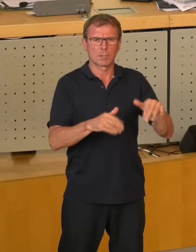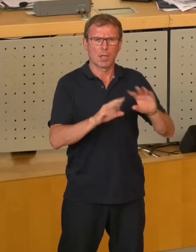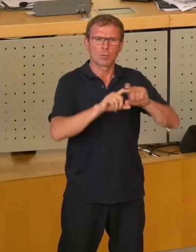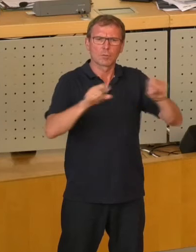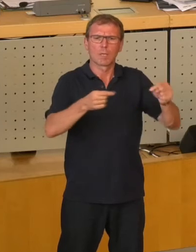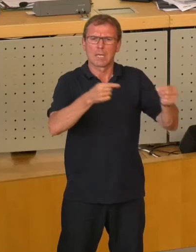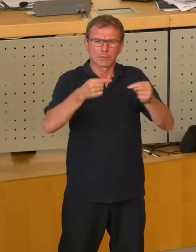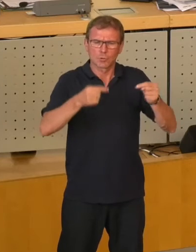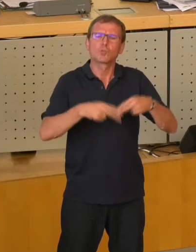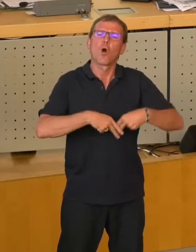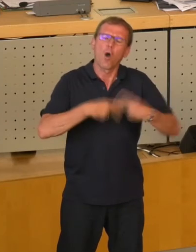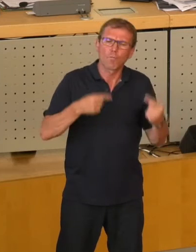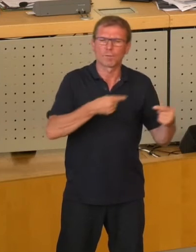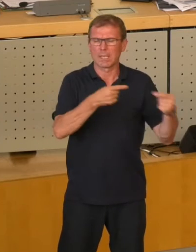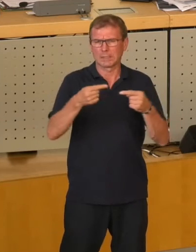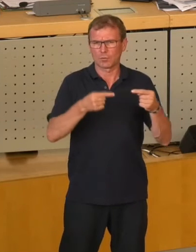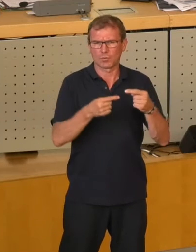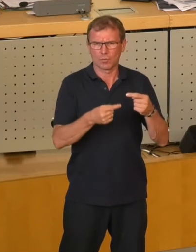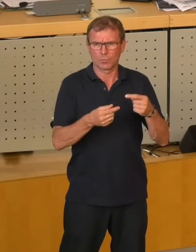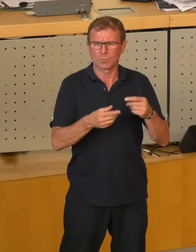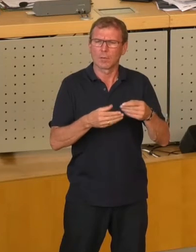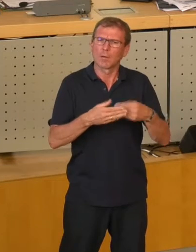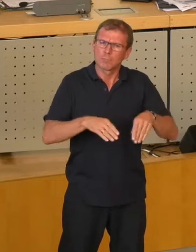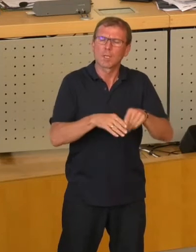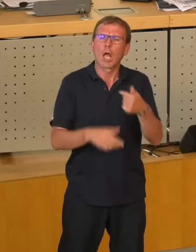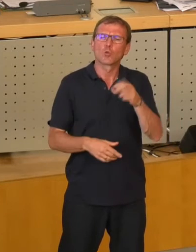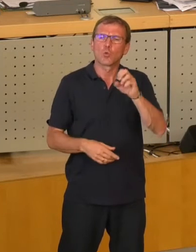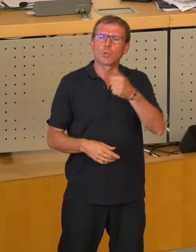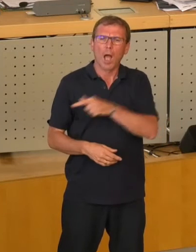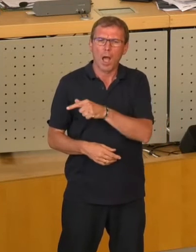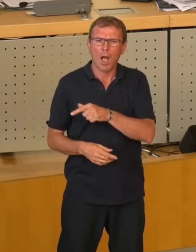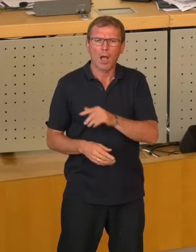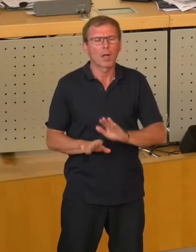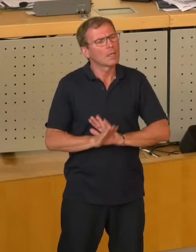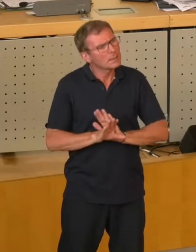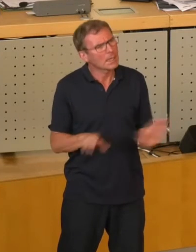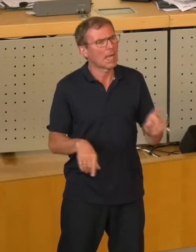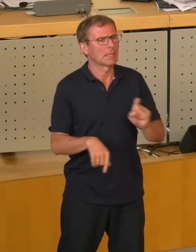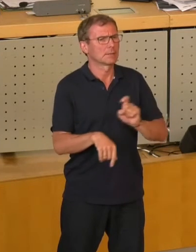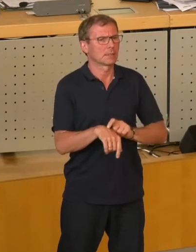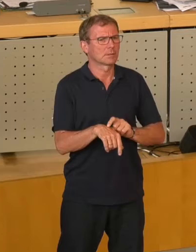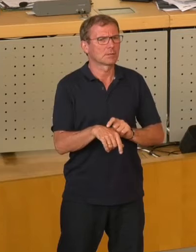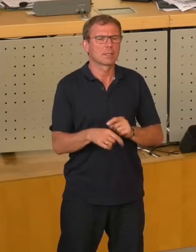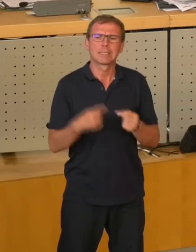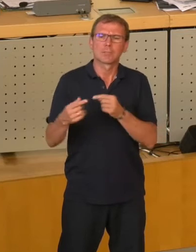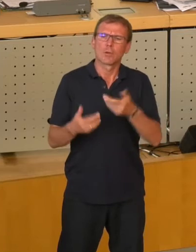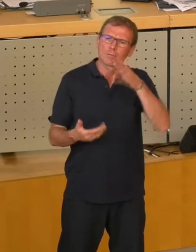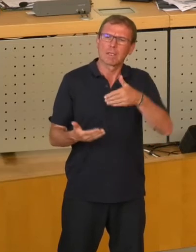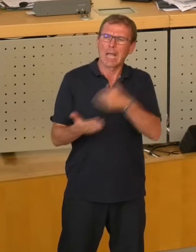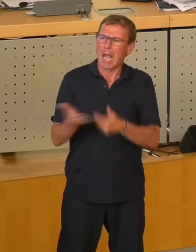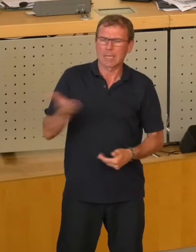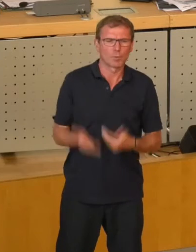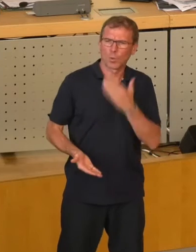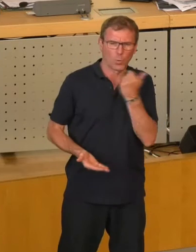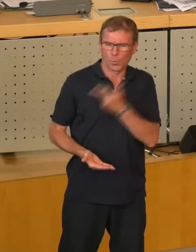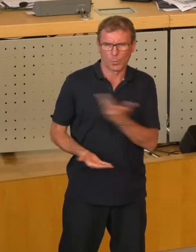offene und eine einvernehmliche Diskussion, für die ich sehr dankbar bin. Die TÜGA hat zu keinem Zeitpunkt diskussionsfähige Angebote gemacht, sondern sie hat